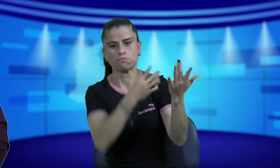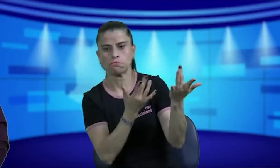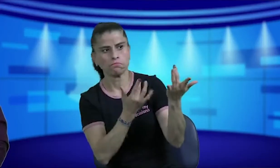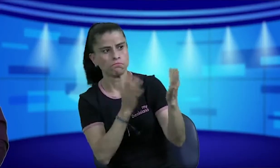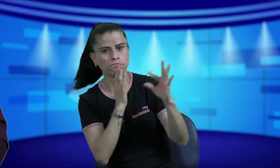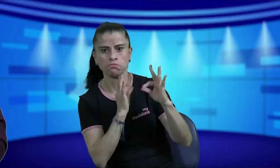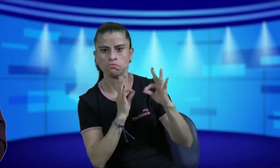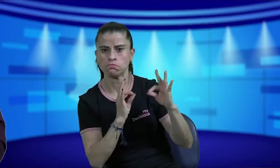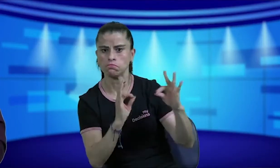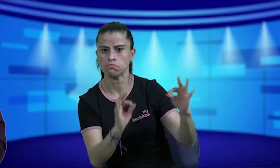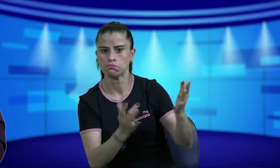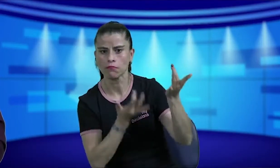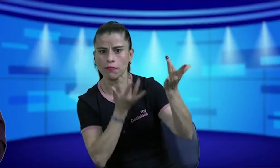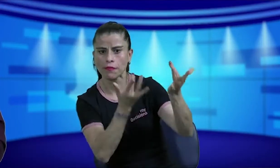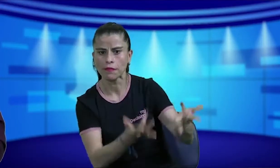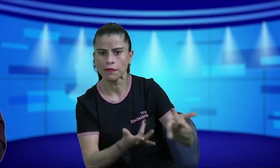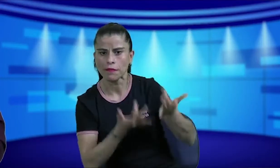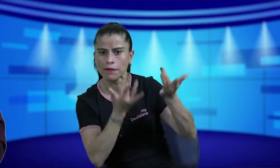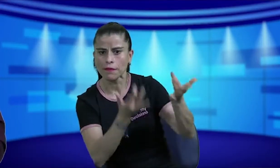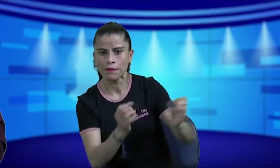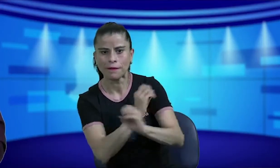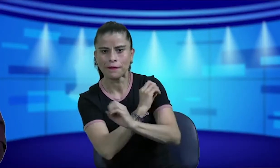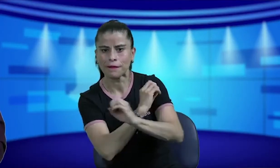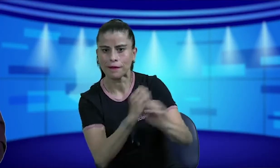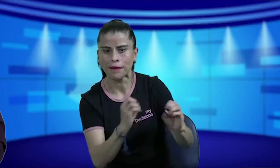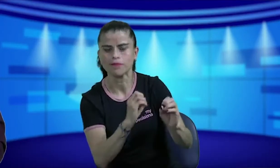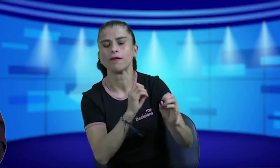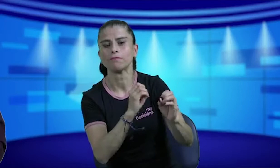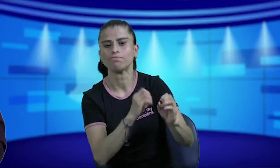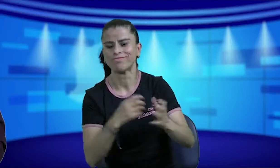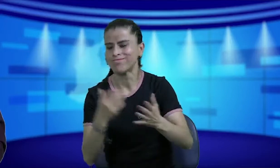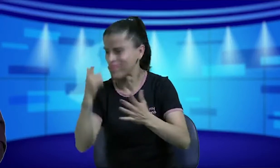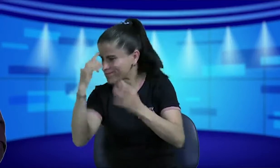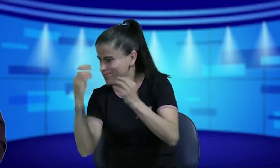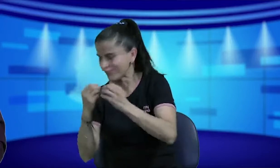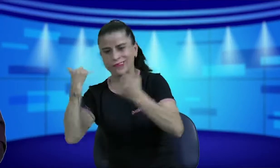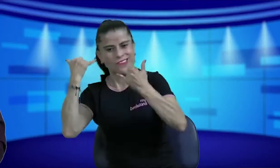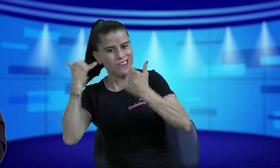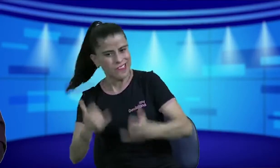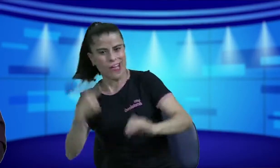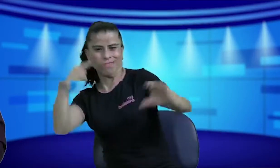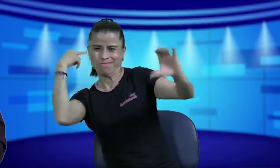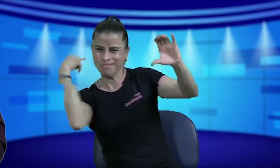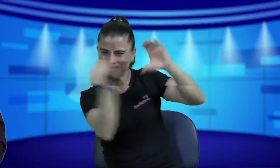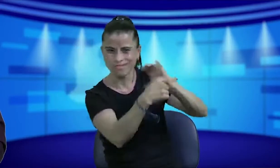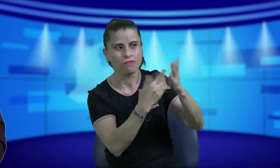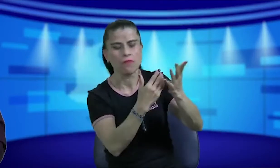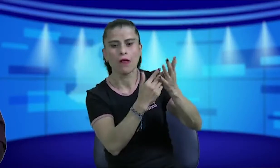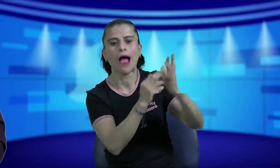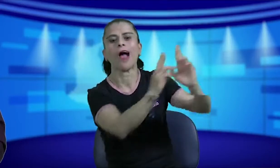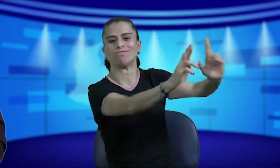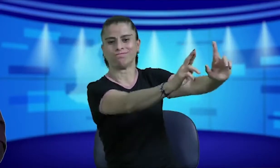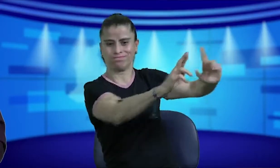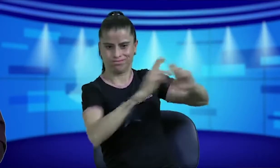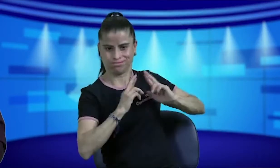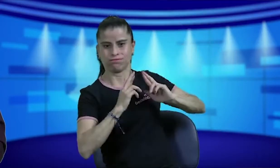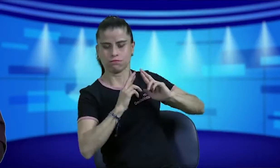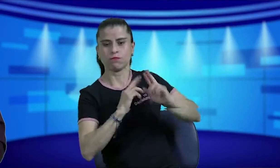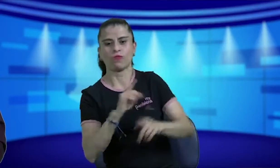transporte después de esto no obtuvimos respuesta esperábamos entonces seguimos volvemos a enviar un correo